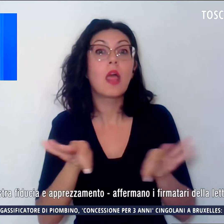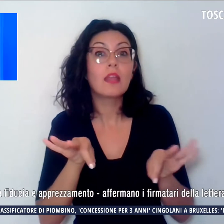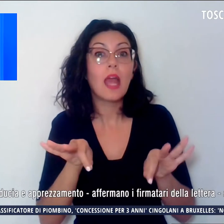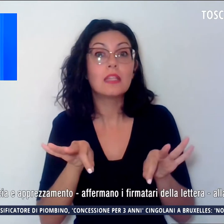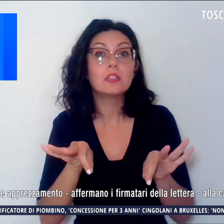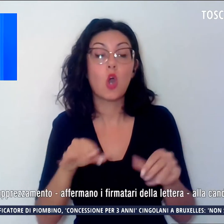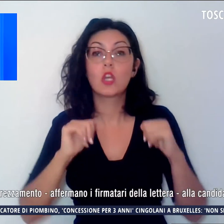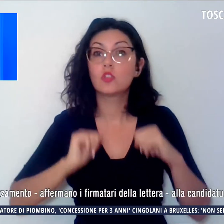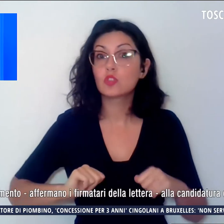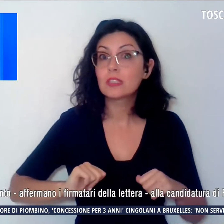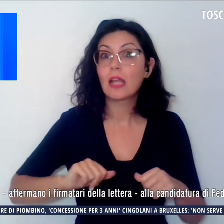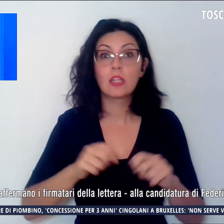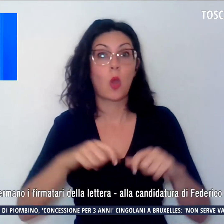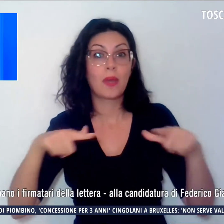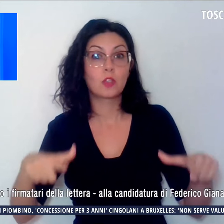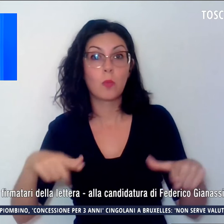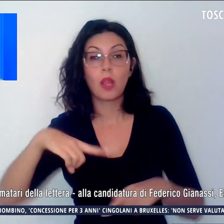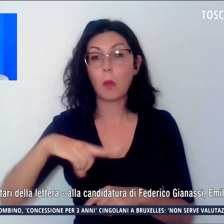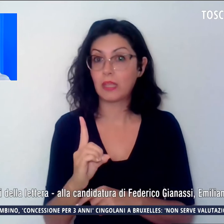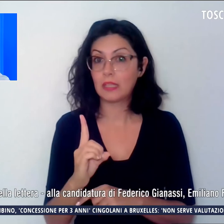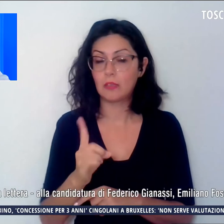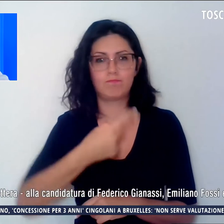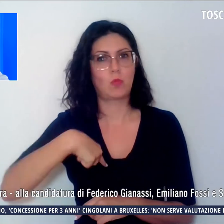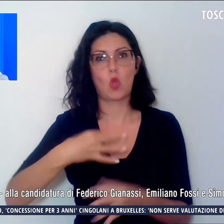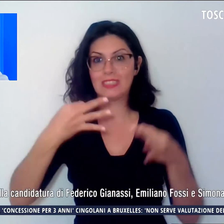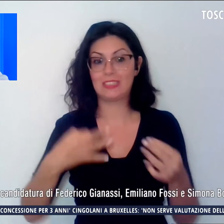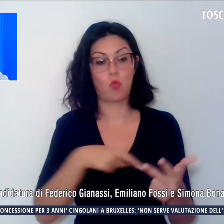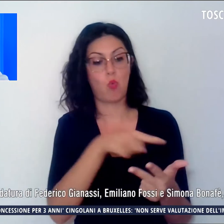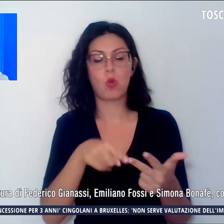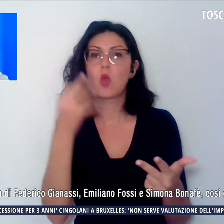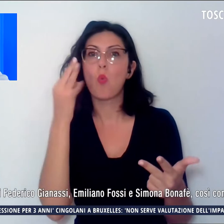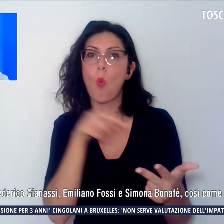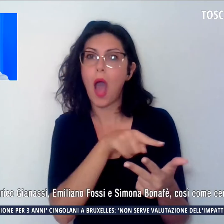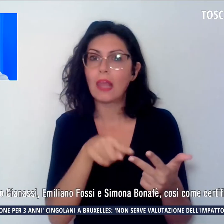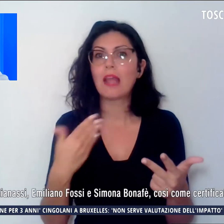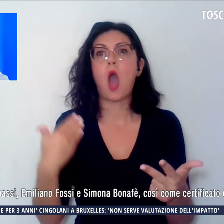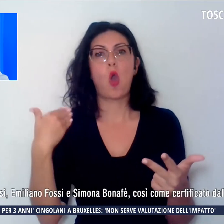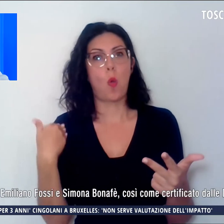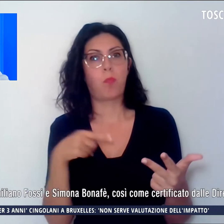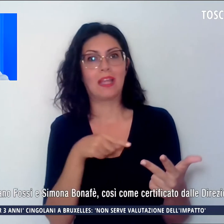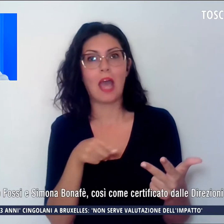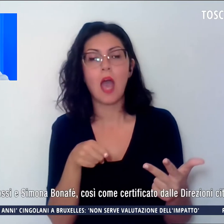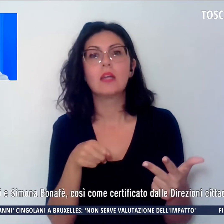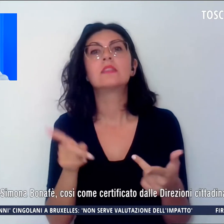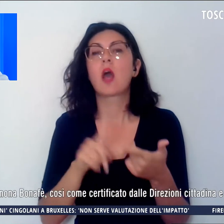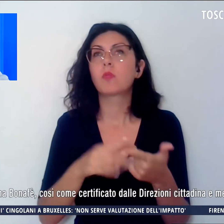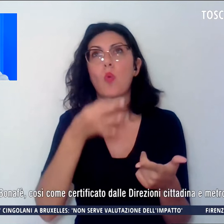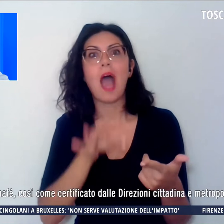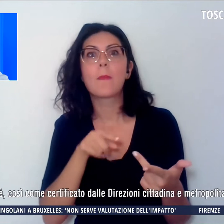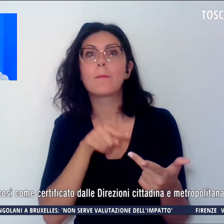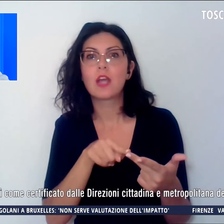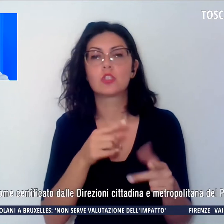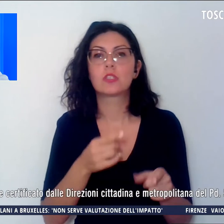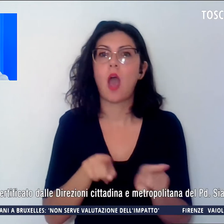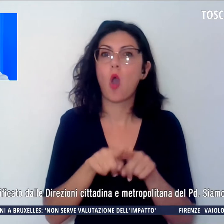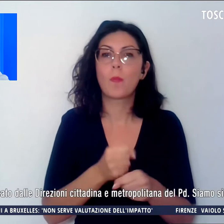metropolitana del PD. Siamo sicuri della loro qualità, della loro competenza e della loro capacità di rappresentare